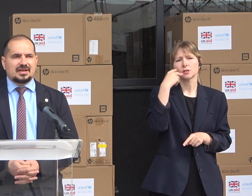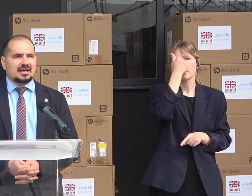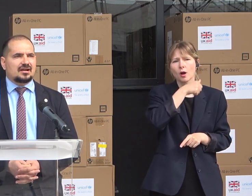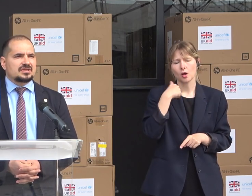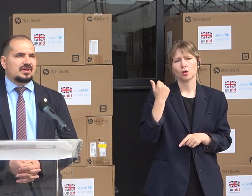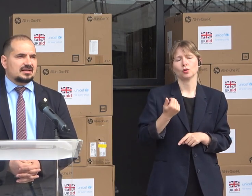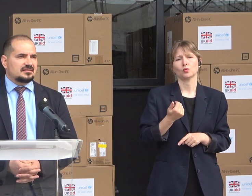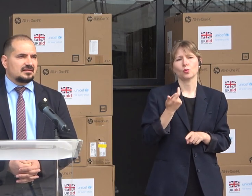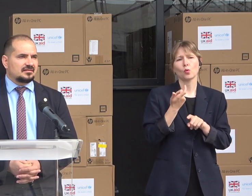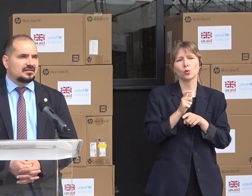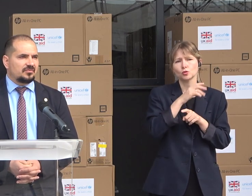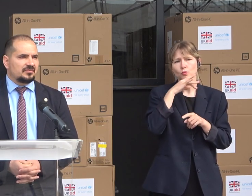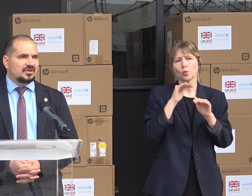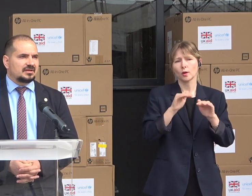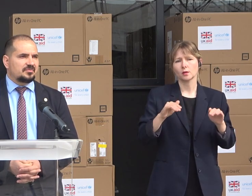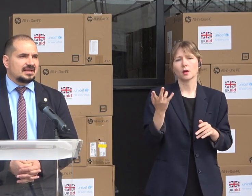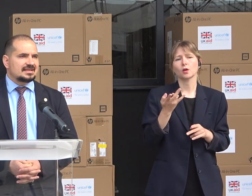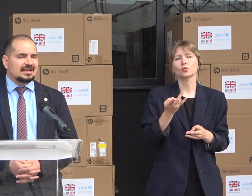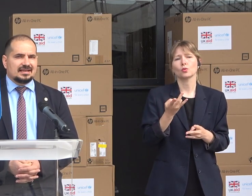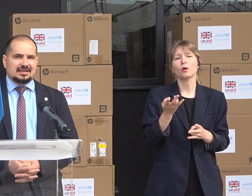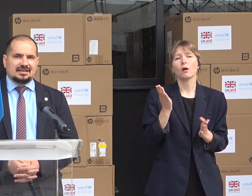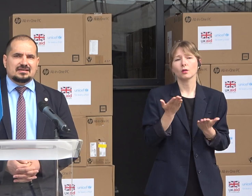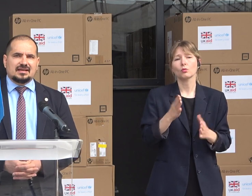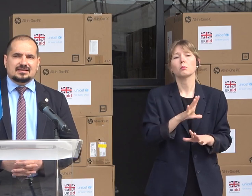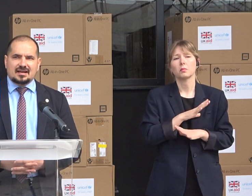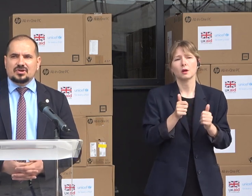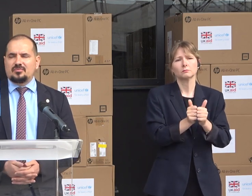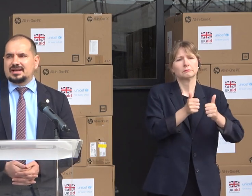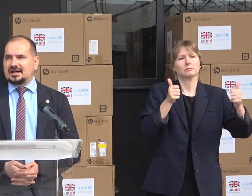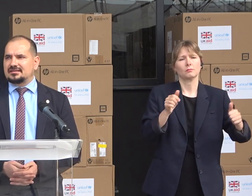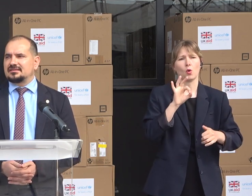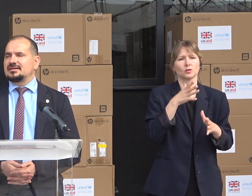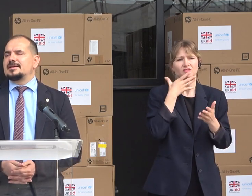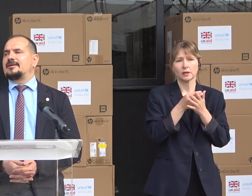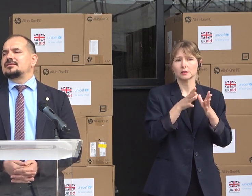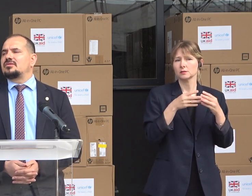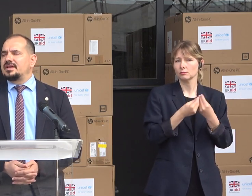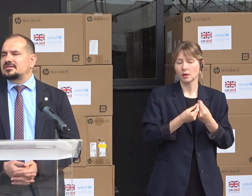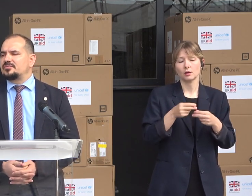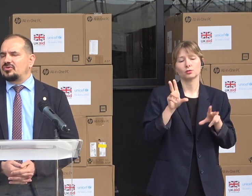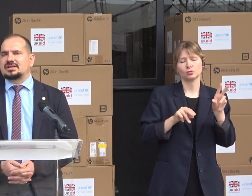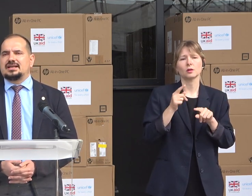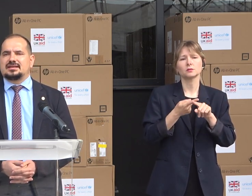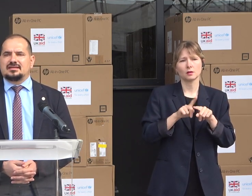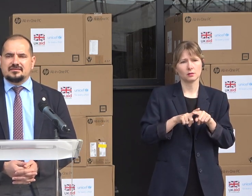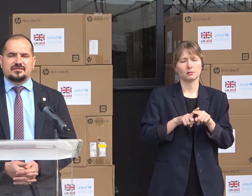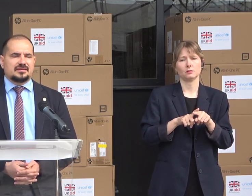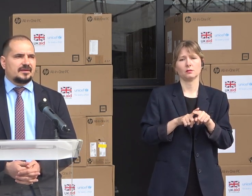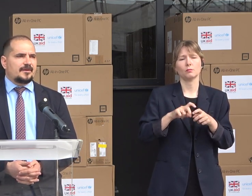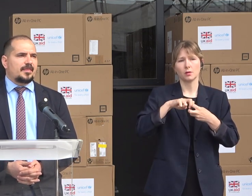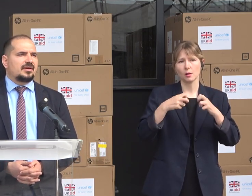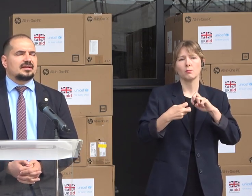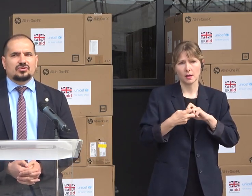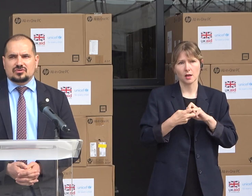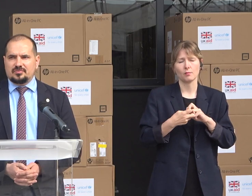de copii care erau separați de părinți. Este extrem de complicat să oferi suport calitativ,